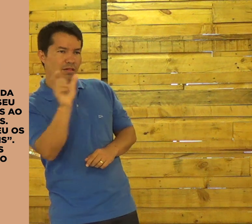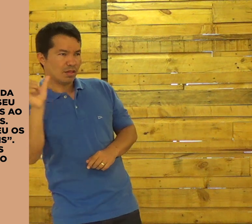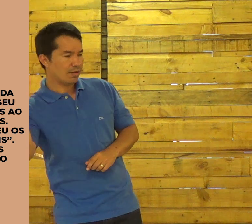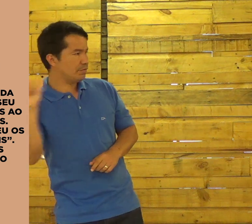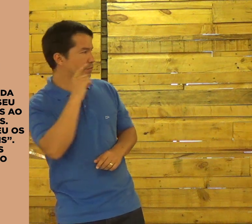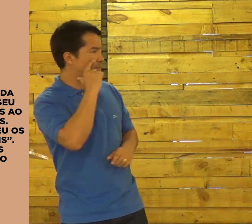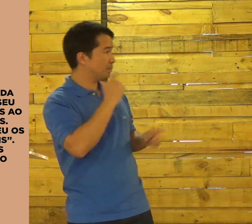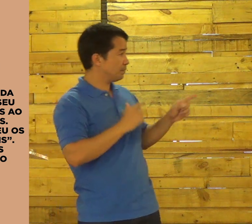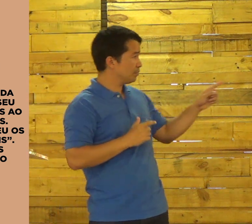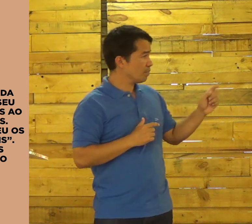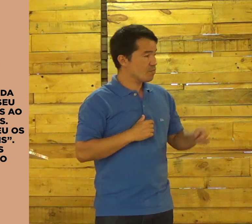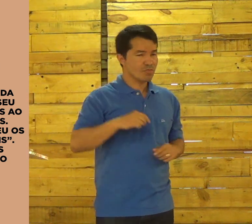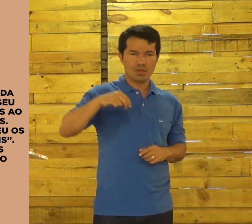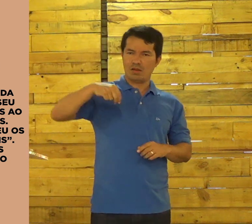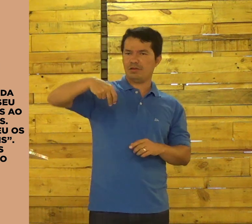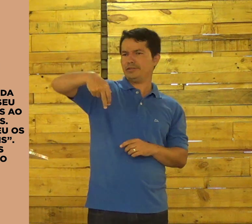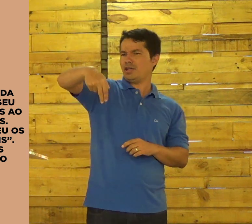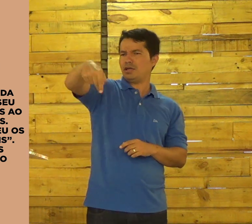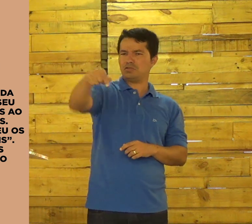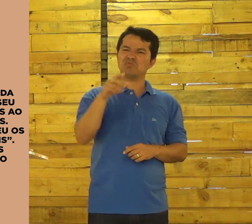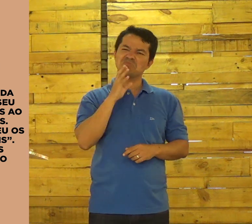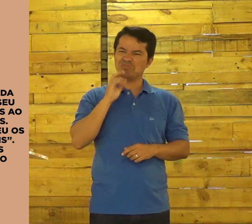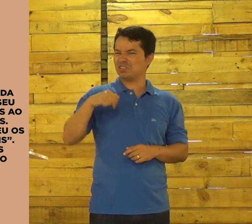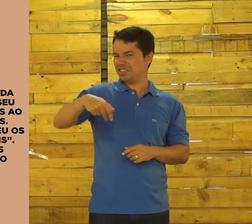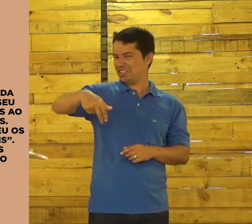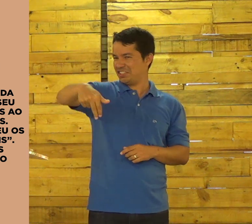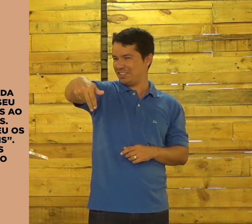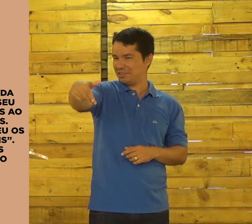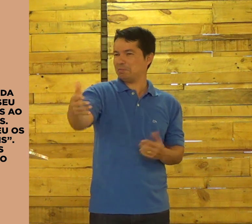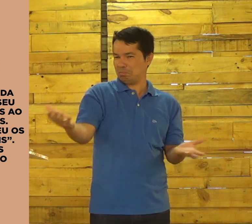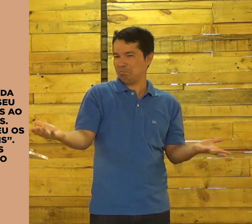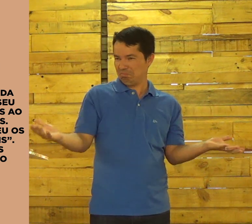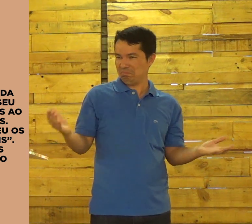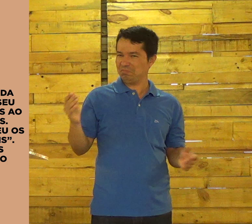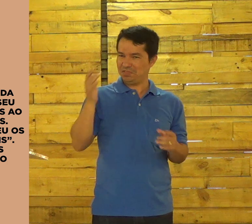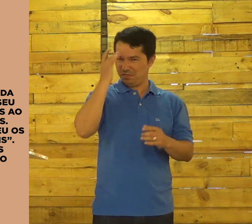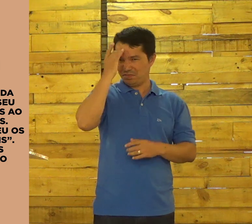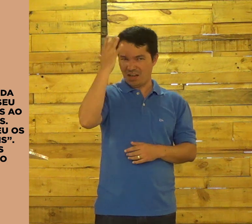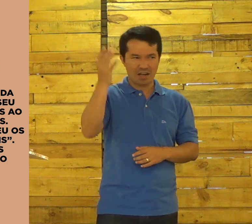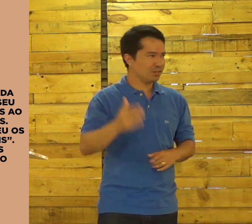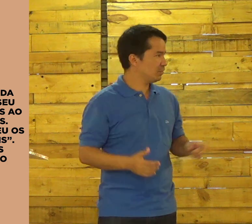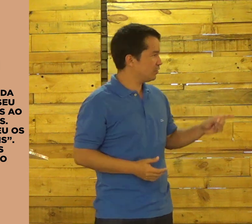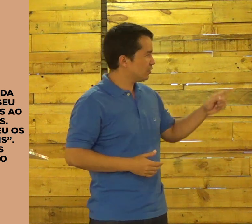Mas eu quero ensinar uma coisa a respeito dessa palavra. Andando. Andando.